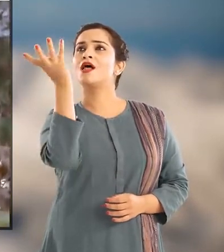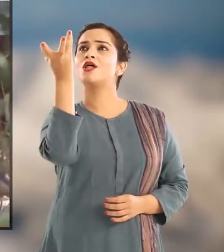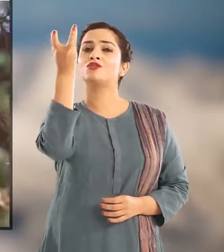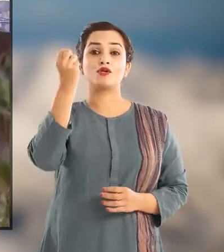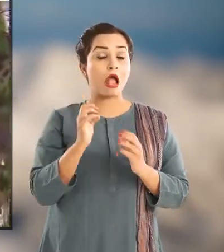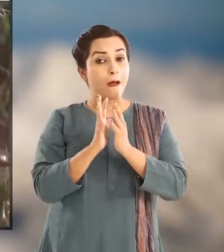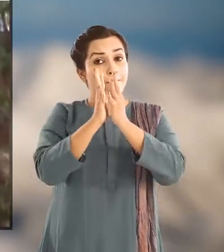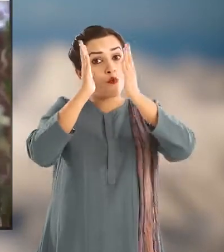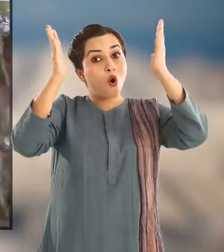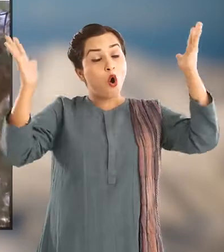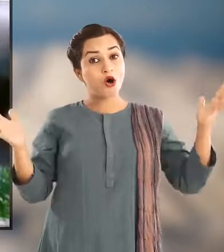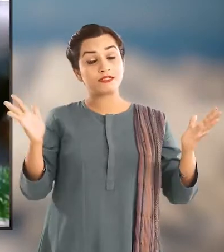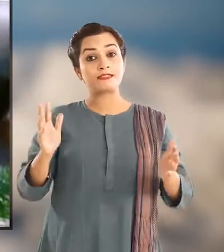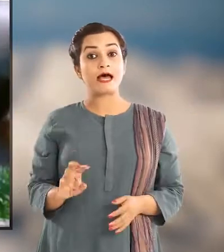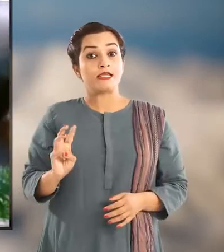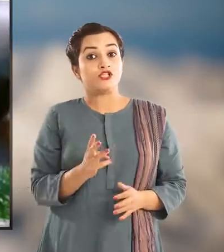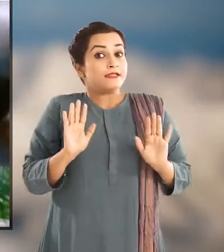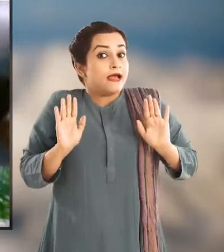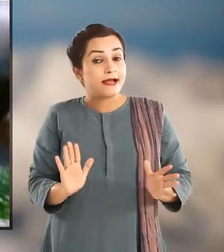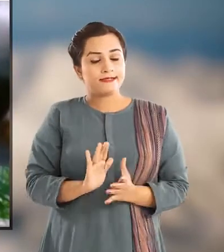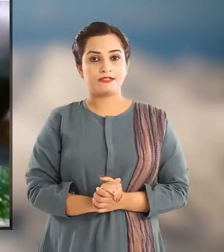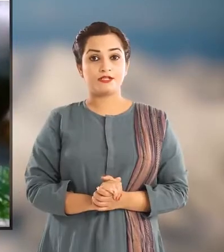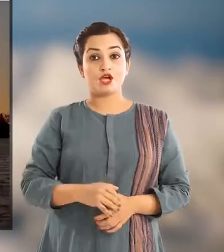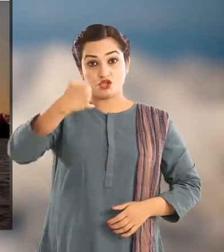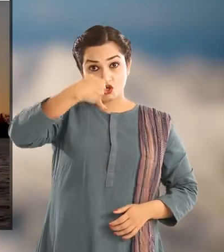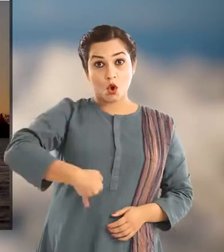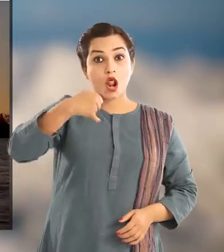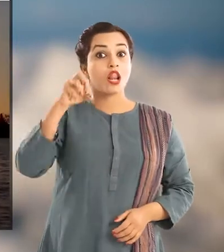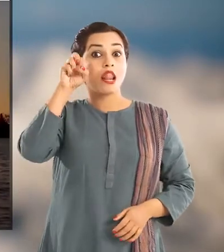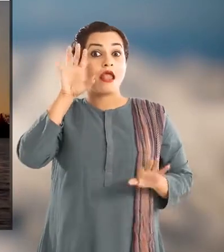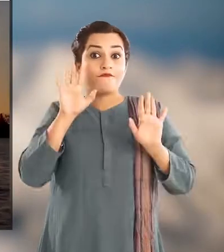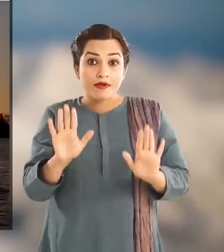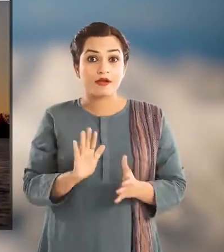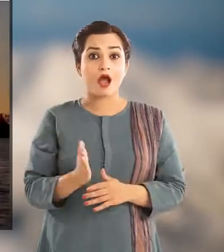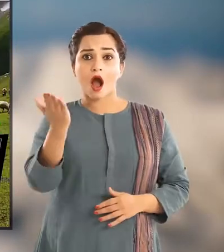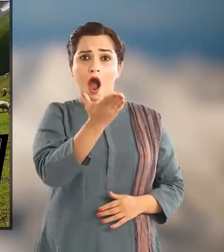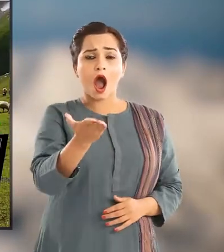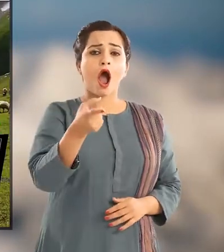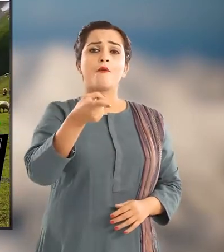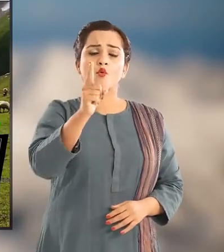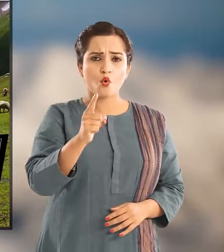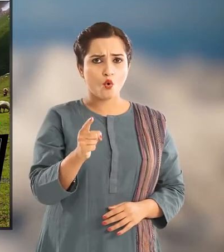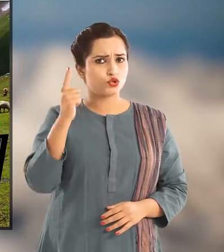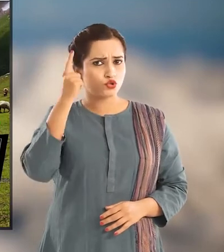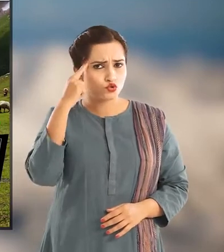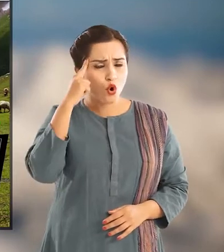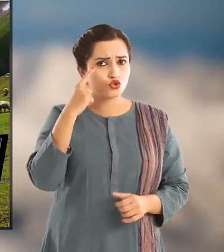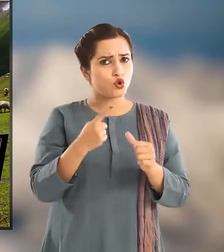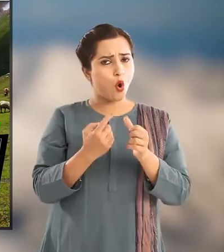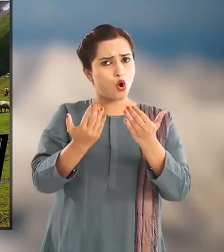दुनिया में बहुत सी सहुलियात ऐसी हैं जो लिविंग हैं क्या आप बता सकते हैं